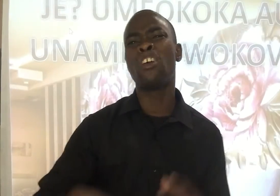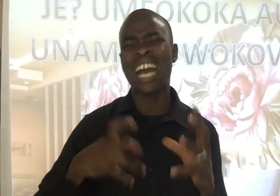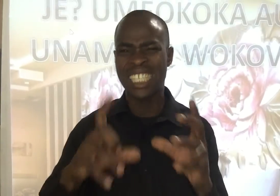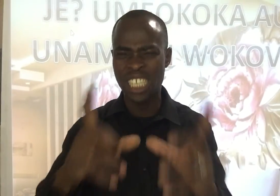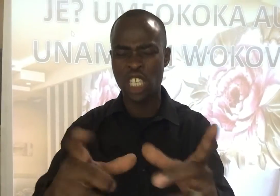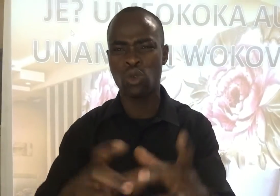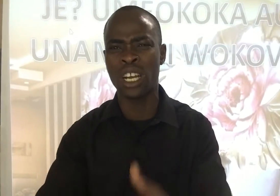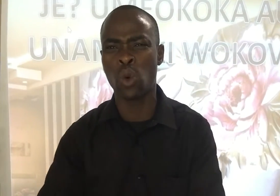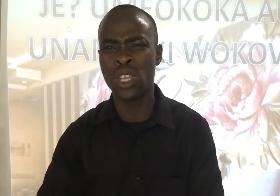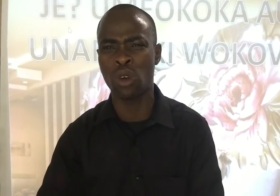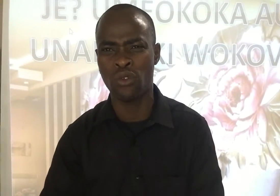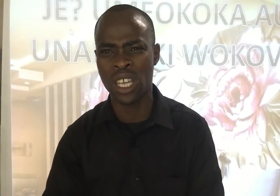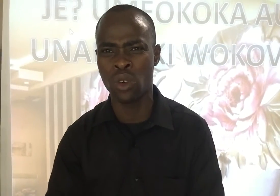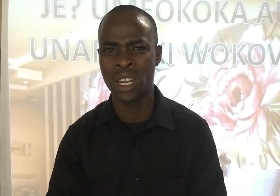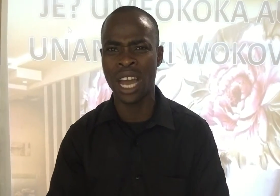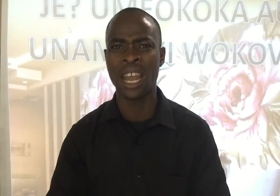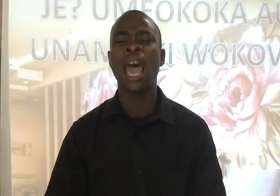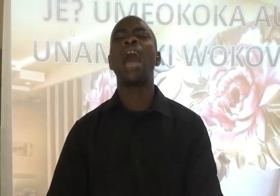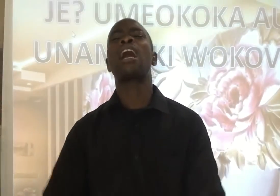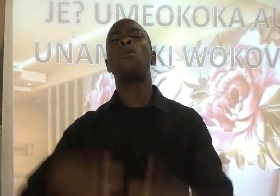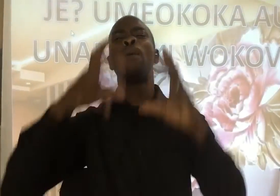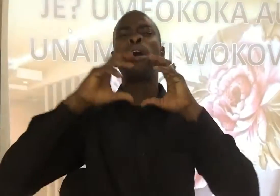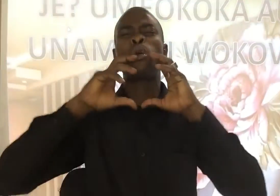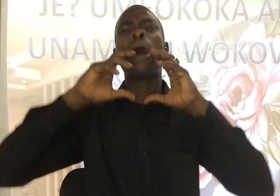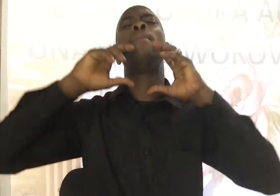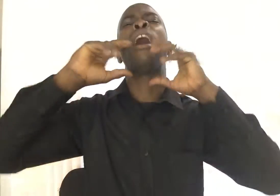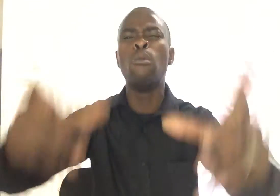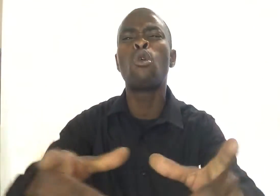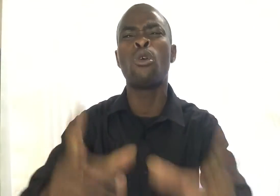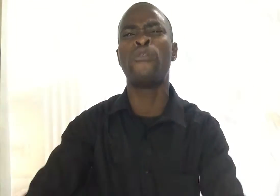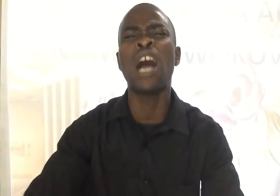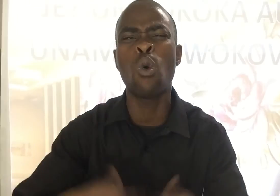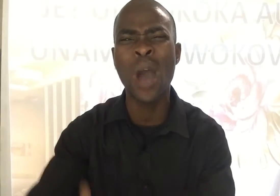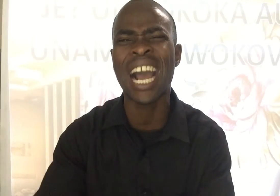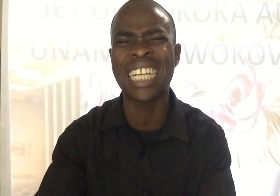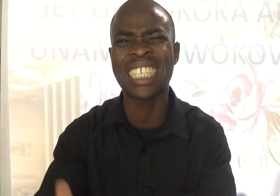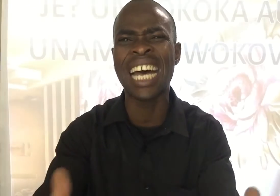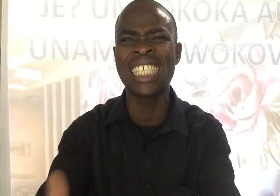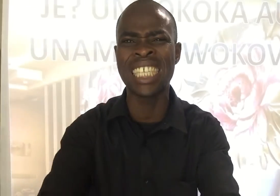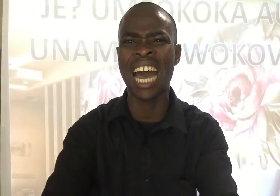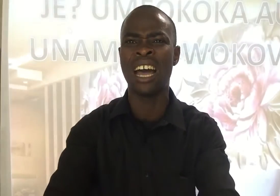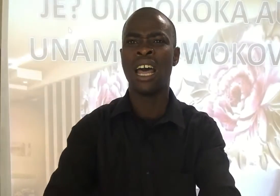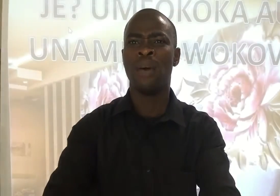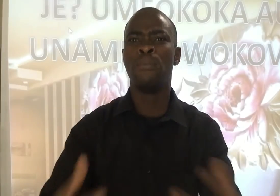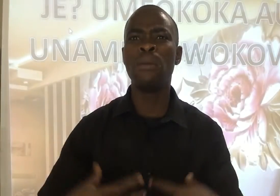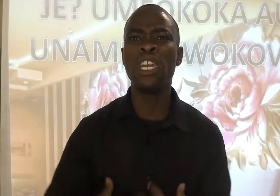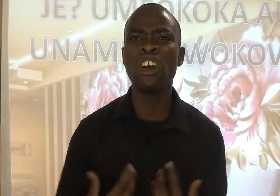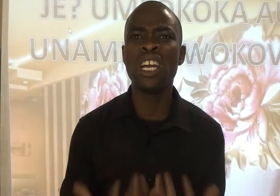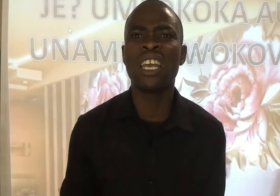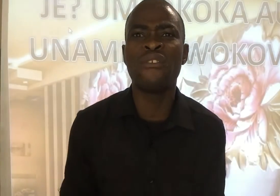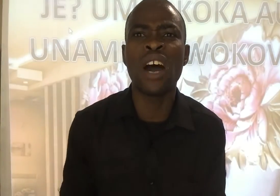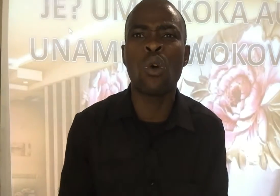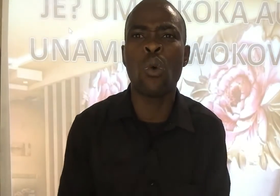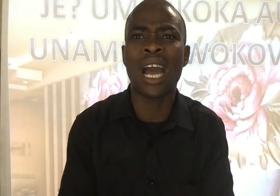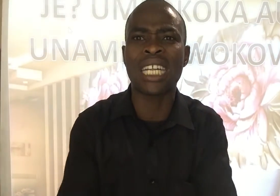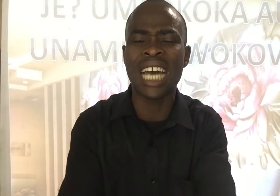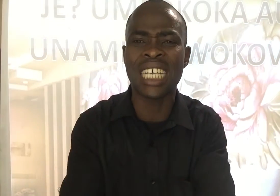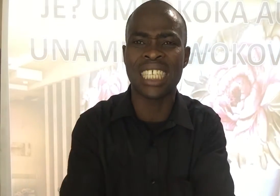ndiyo kazi yesu alikuja kufanya duniani Haka wambia kwamba hamu kufaku wakataza Mimi ndiyo ningefaku wakataza